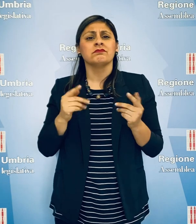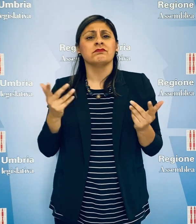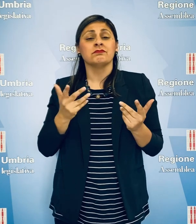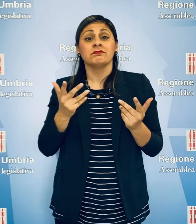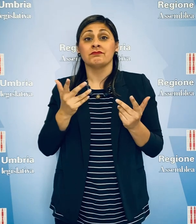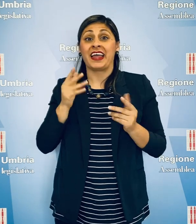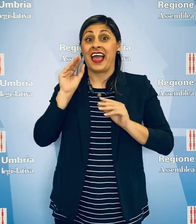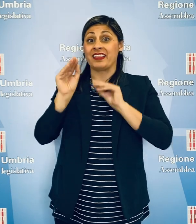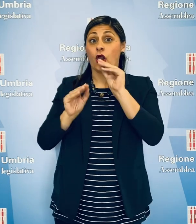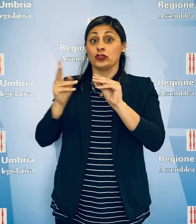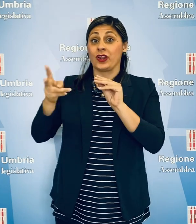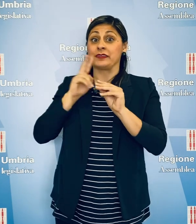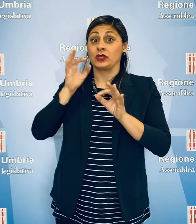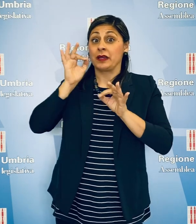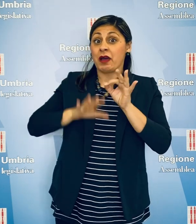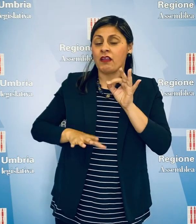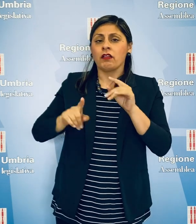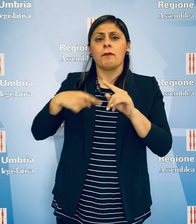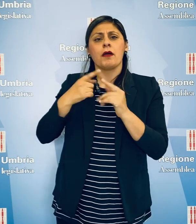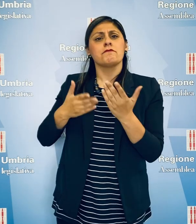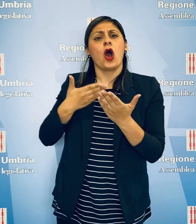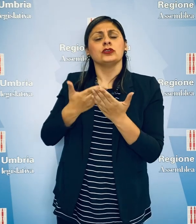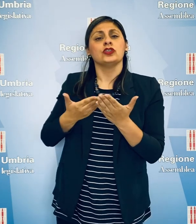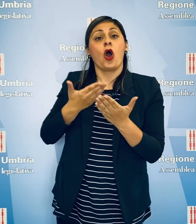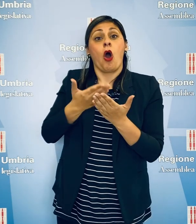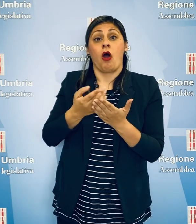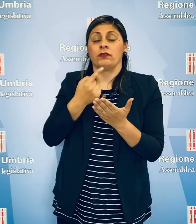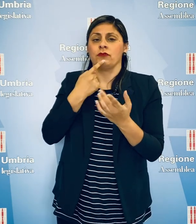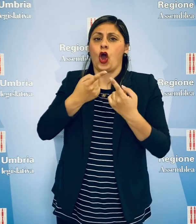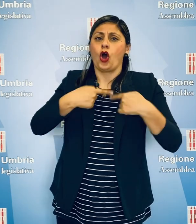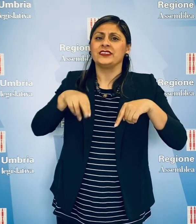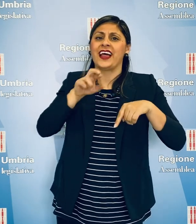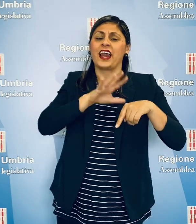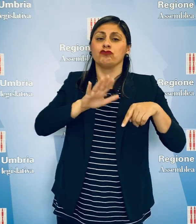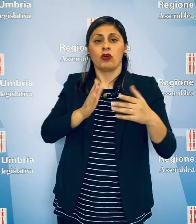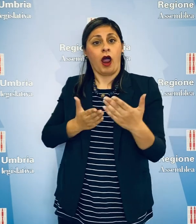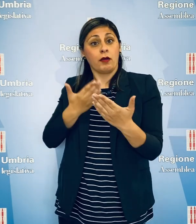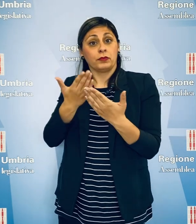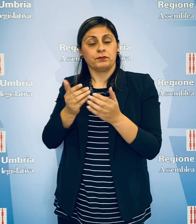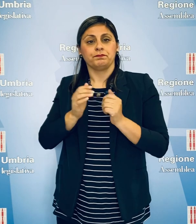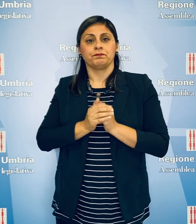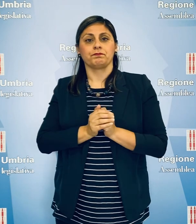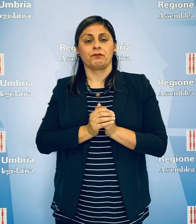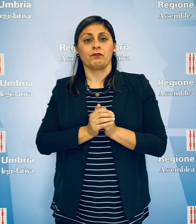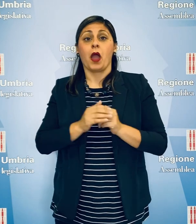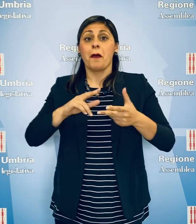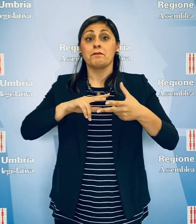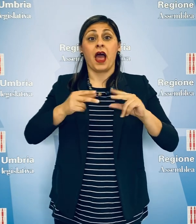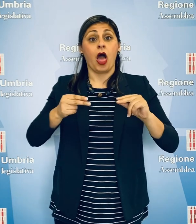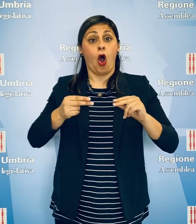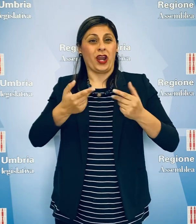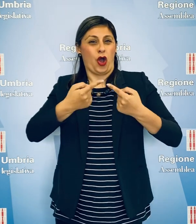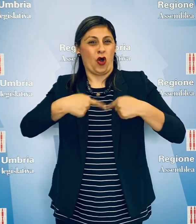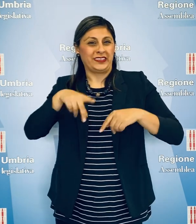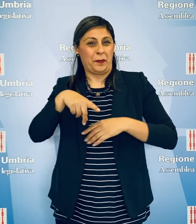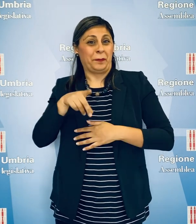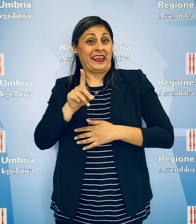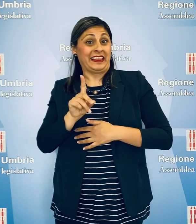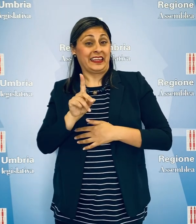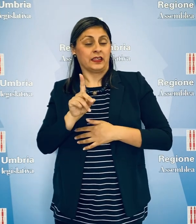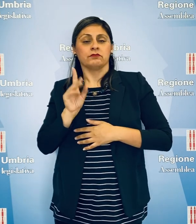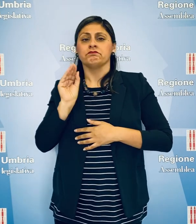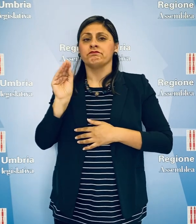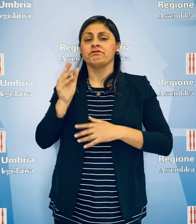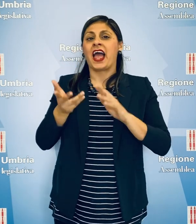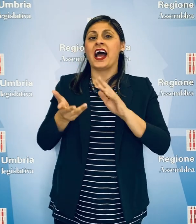per discutere le interrogazioni a risposta immediata e le mozioni presentate dai consiglieri regionali. La consigliera Simona Meloni